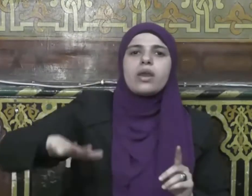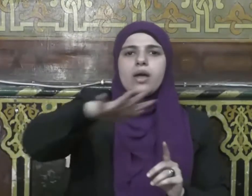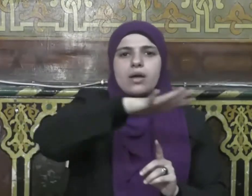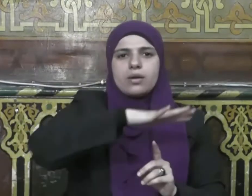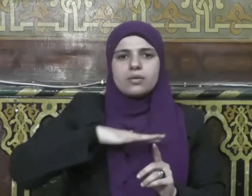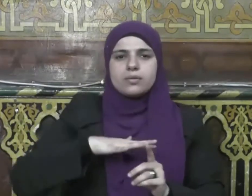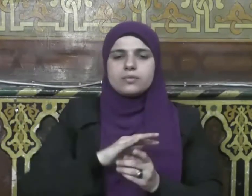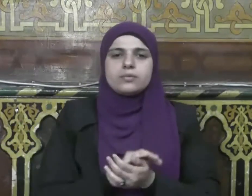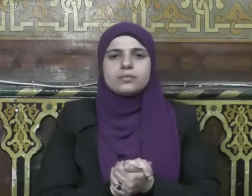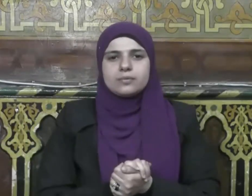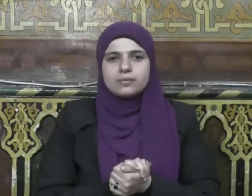شكرا